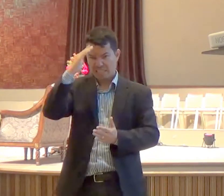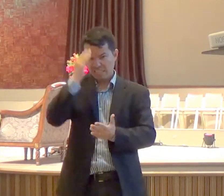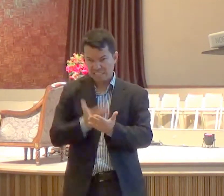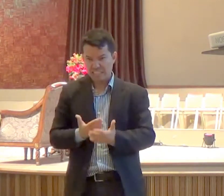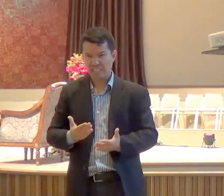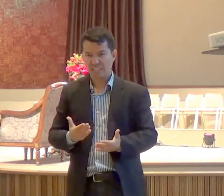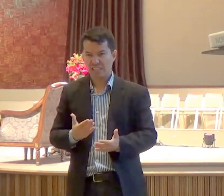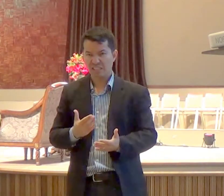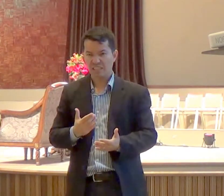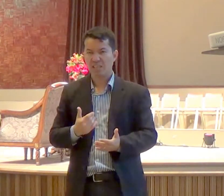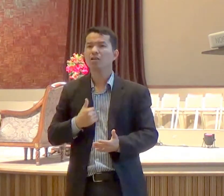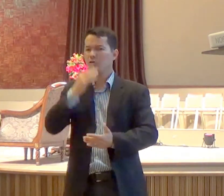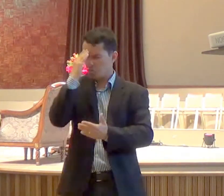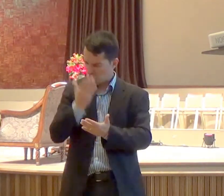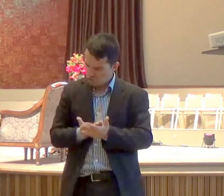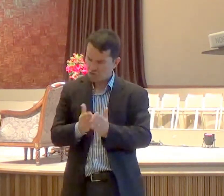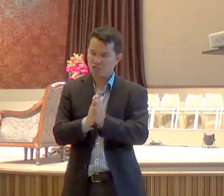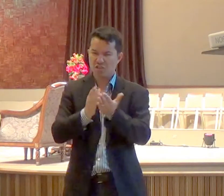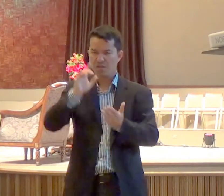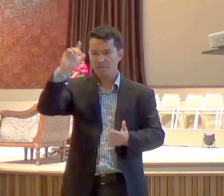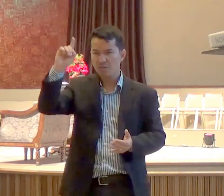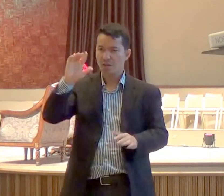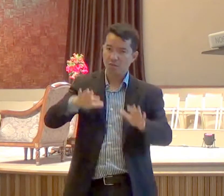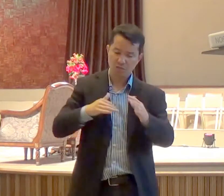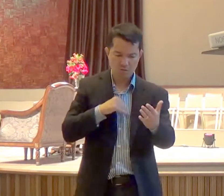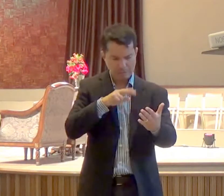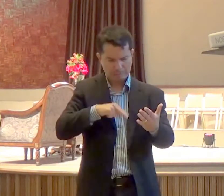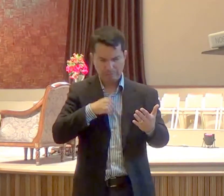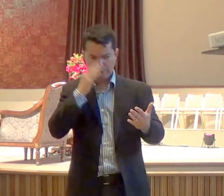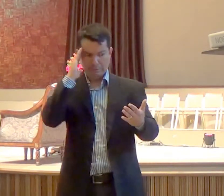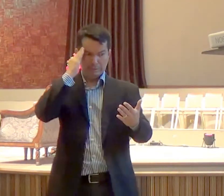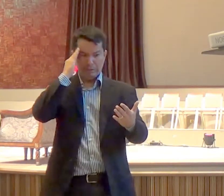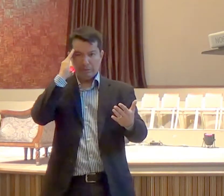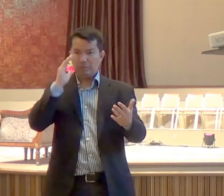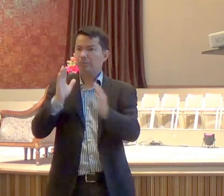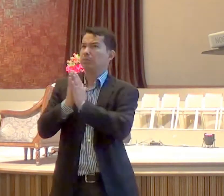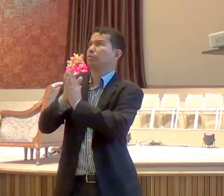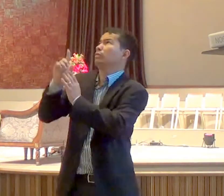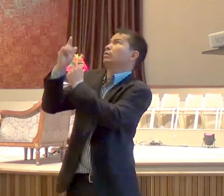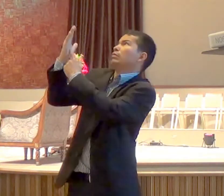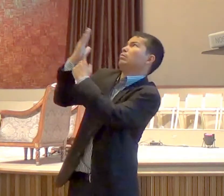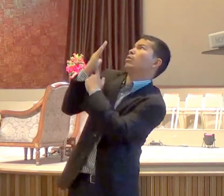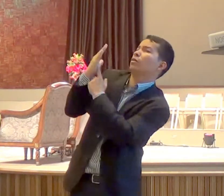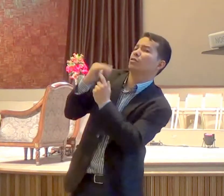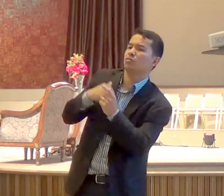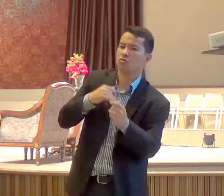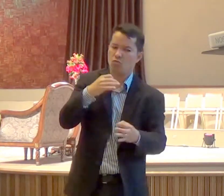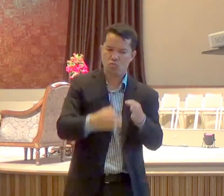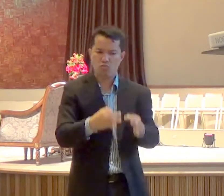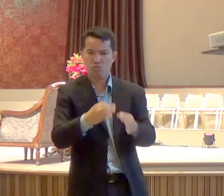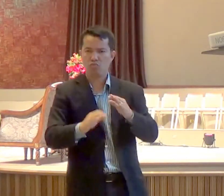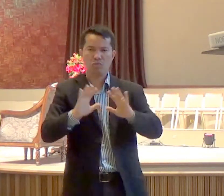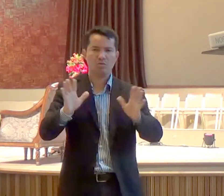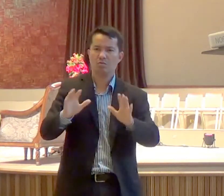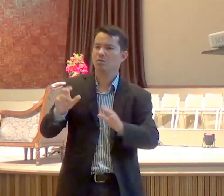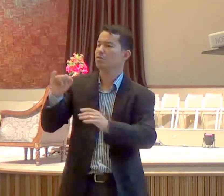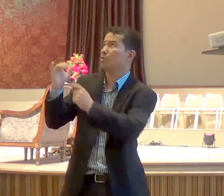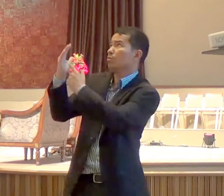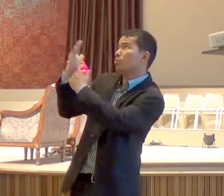julgo a Bíblia, aquilo que eu não entendo, eu peço para Deus, se Ele quiser me mostrar, que mostre, se não quiser me mostrar, eu continuo crendo,